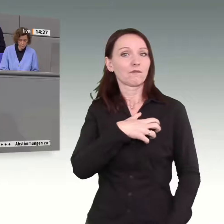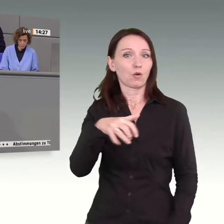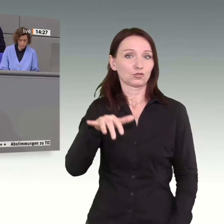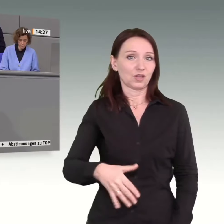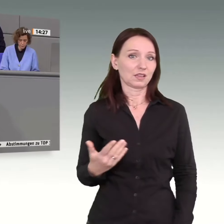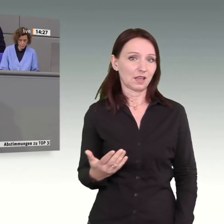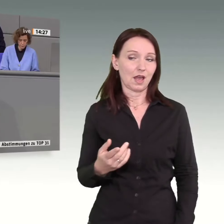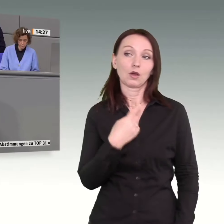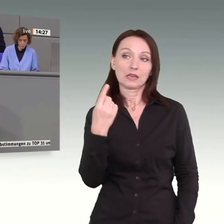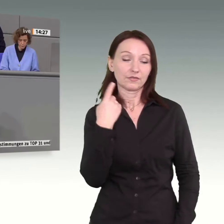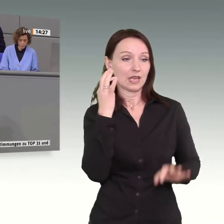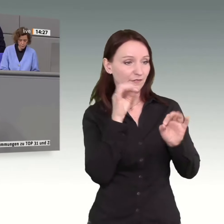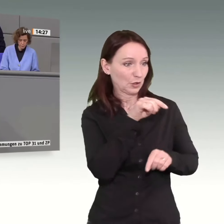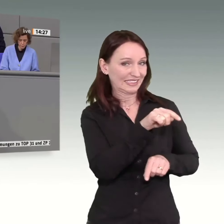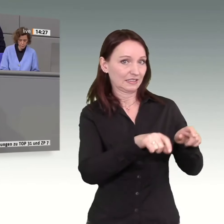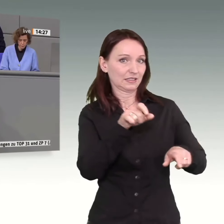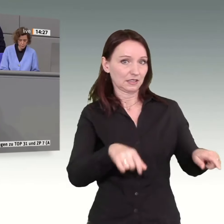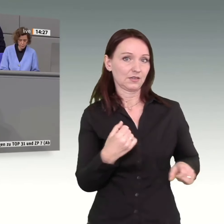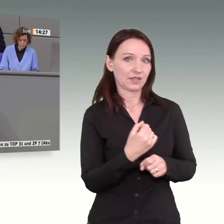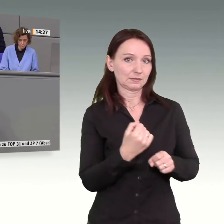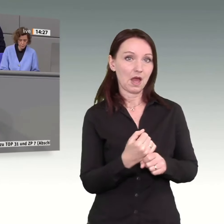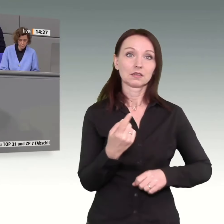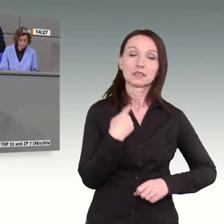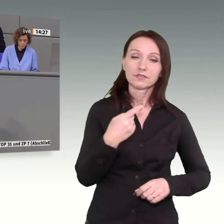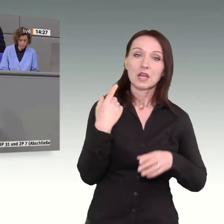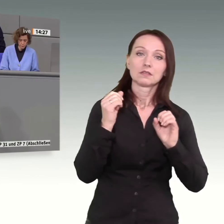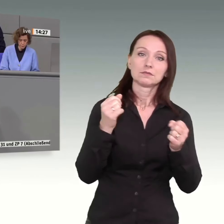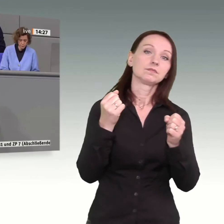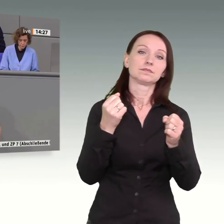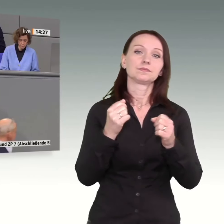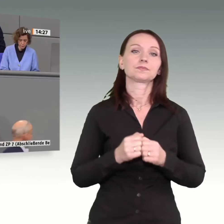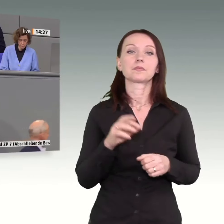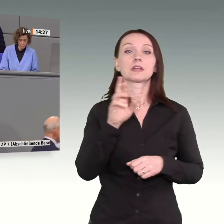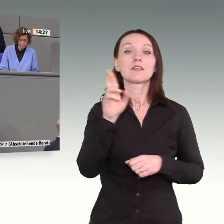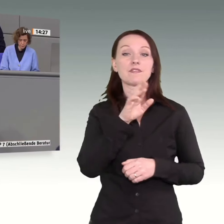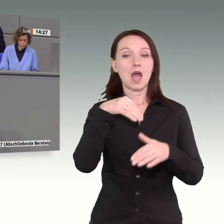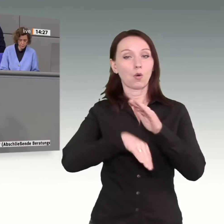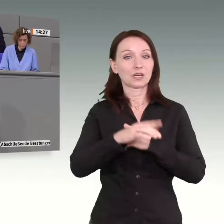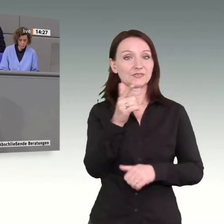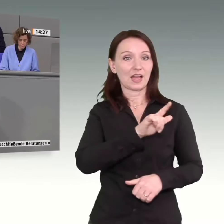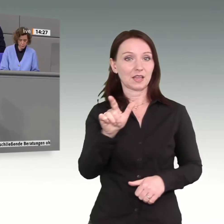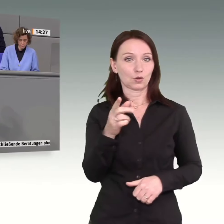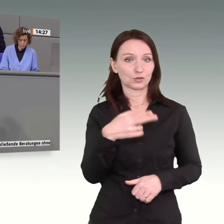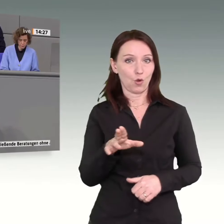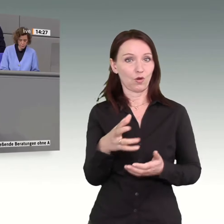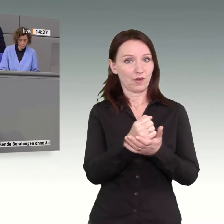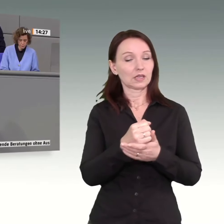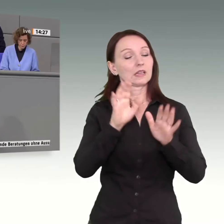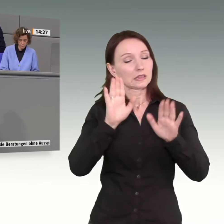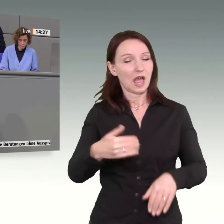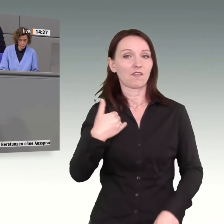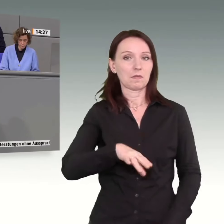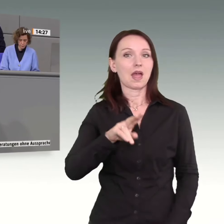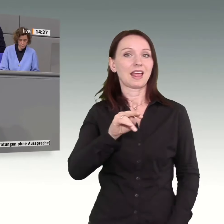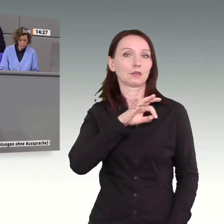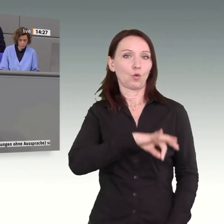wir tun was für diese Leute. Wir haben dafür gesorgt, dass wer unter 2.000 Euro verdient, mehr behalten darf, dass Wohngeld